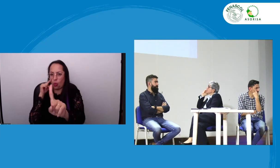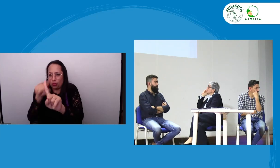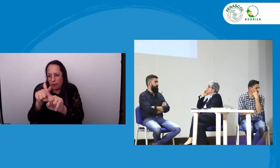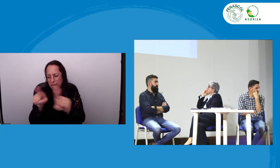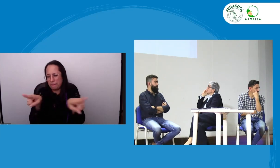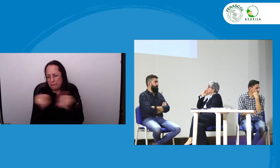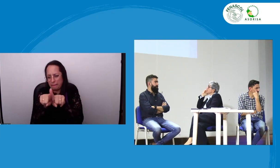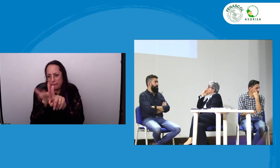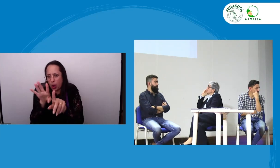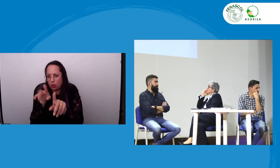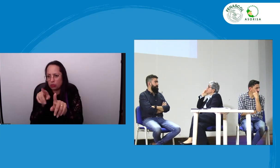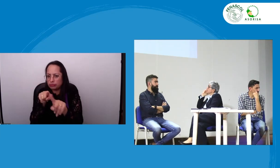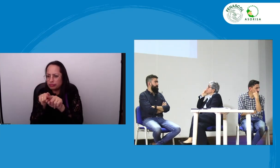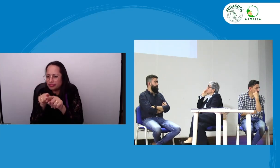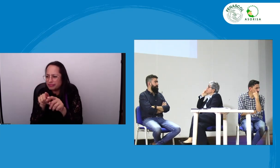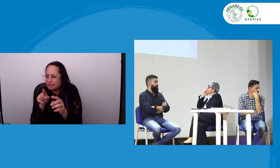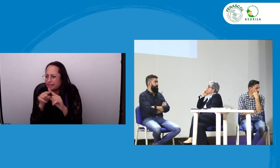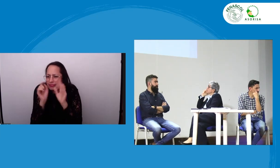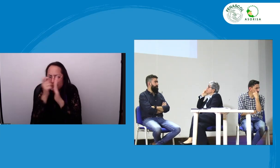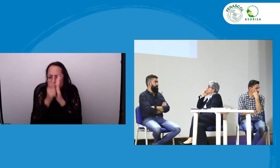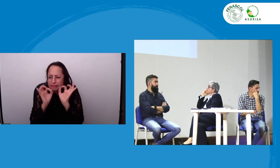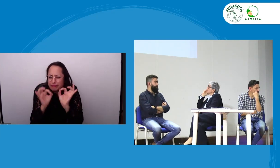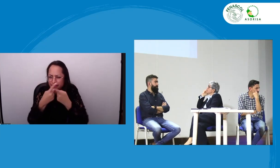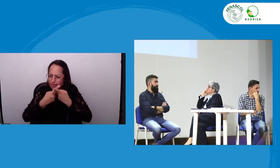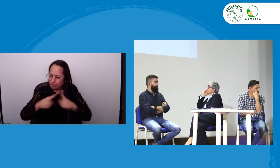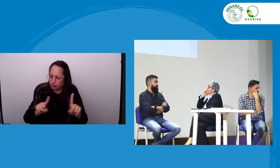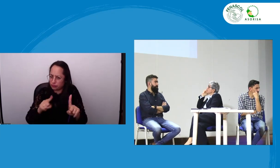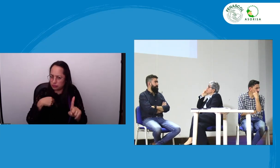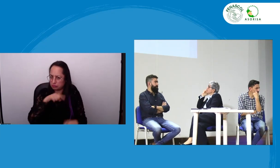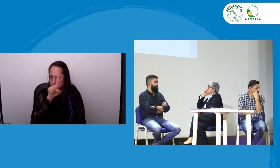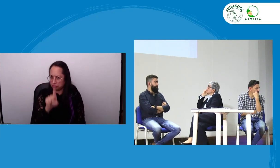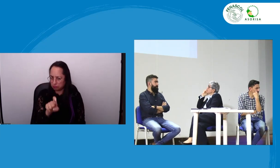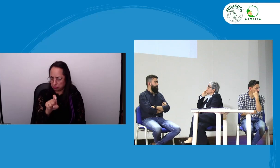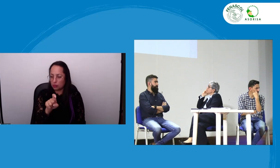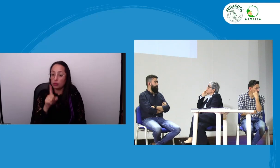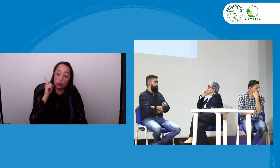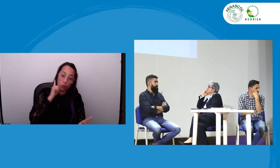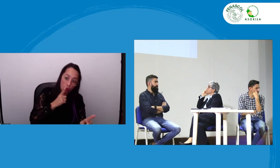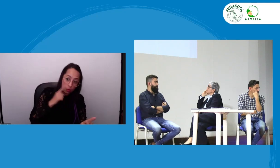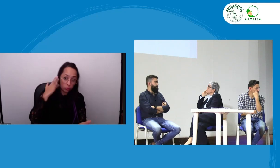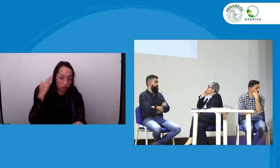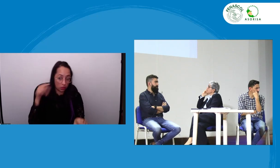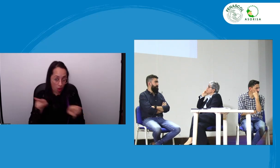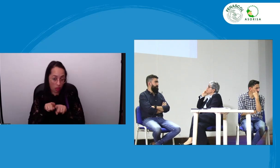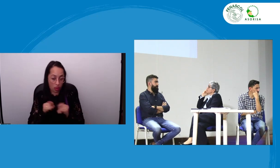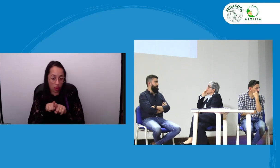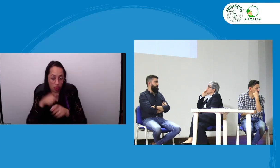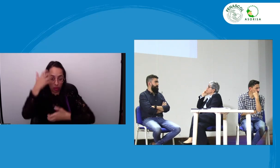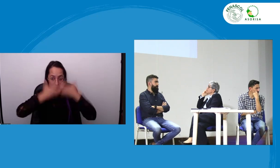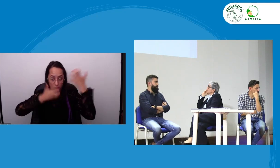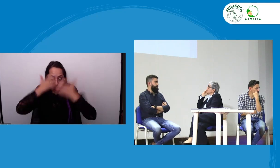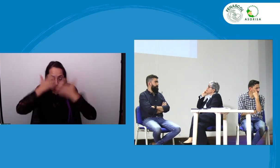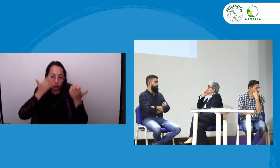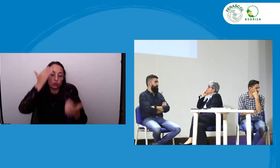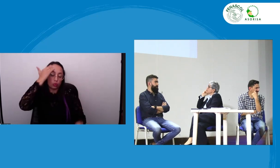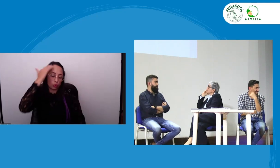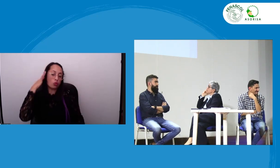y traducción y la formación que es distinta para ambos casos esta diferenciación es importante también y